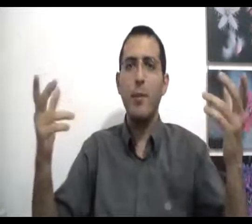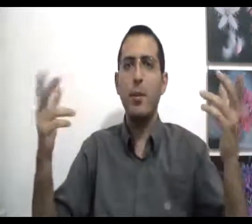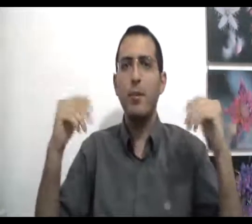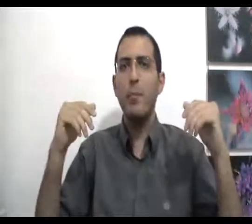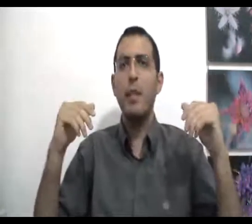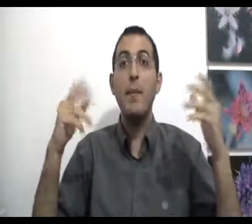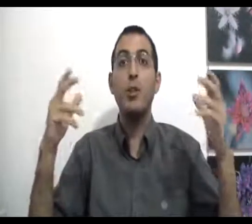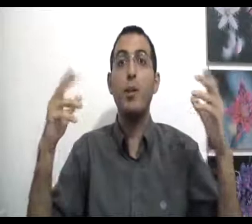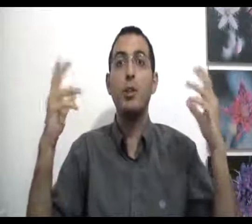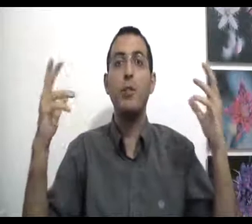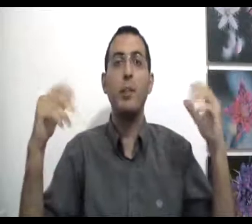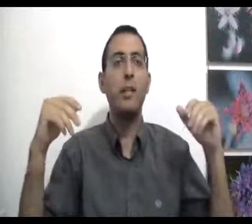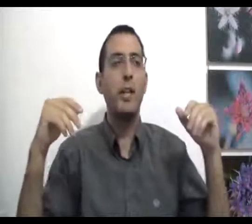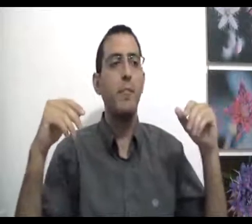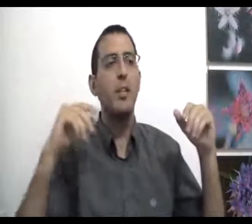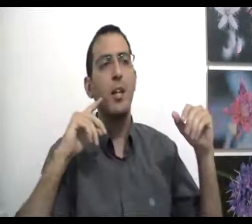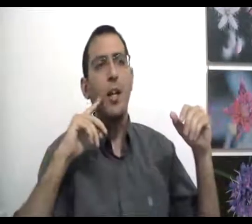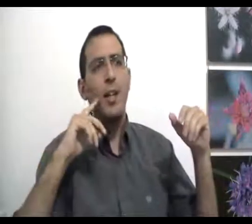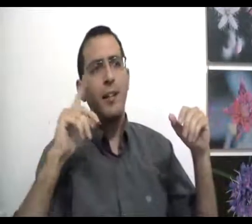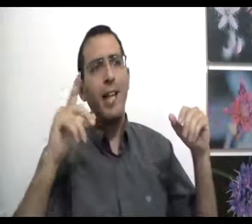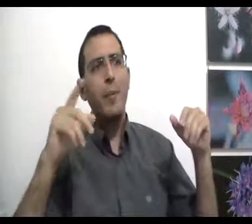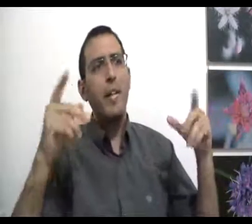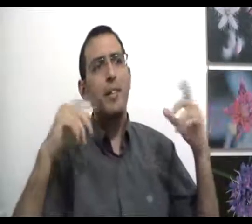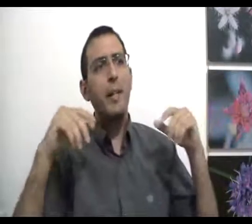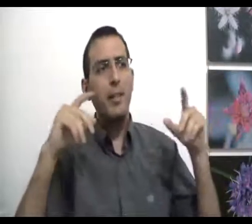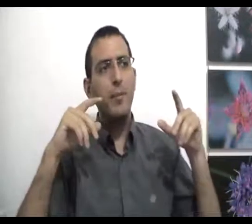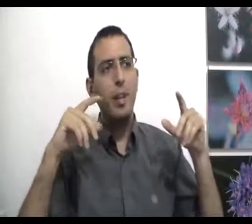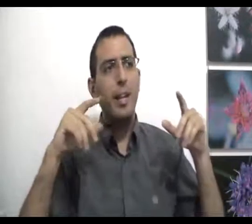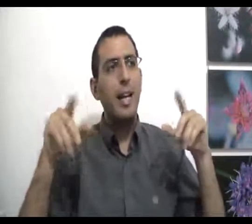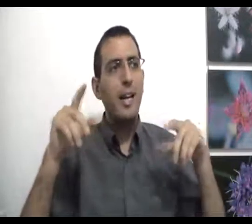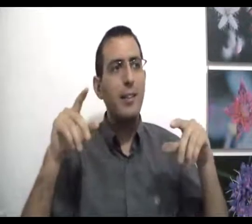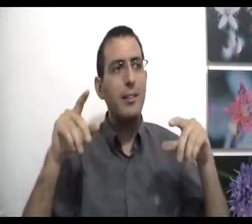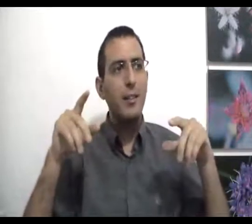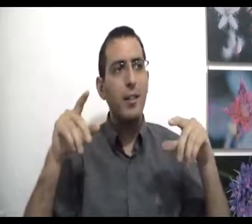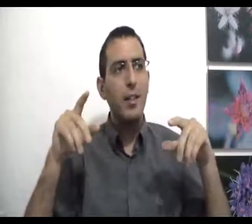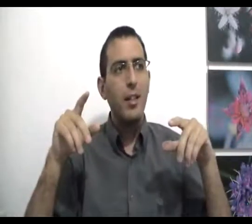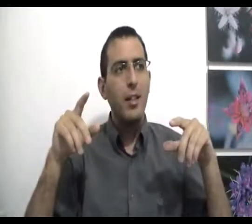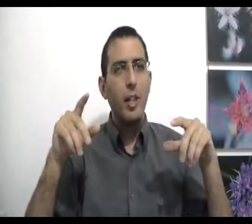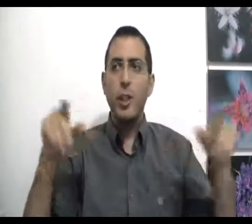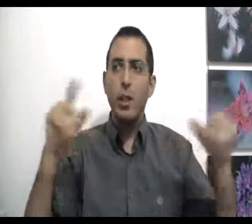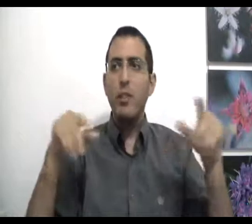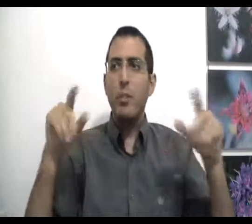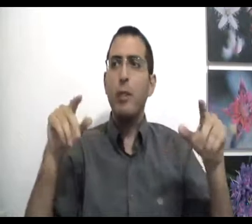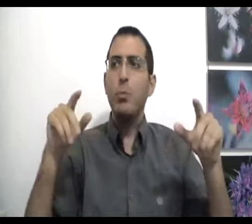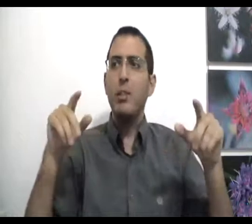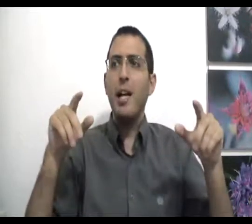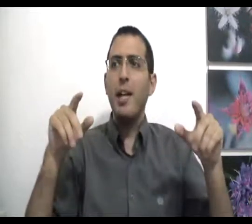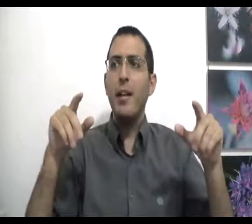למה אתה אומר שאתה אוהב אותם בלי תנאי? תראה כי בגלל שם הילדים שלי אז כשאני אוהב אותם בלי שום תנאי